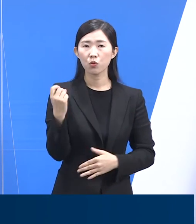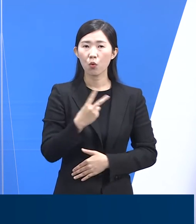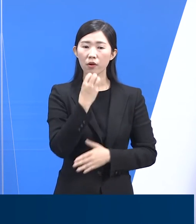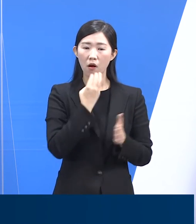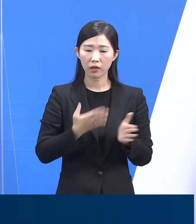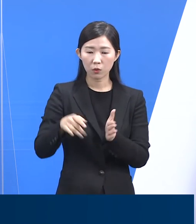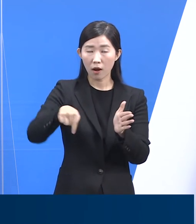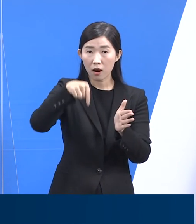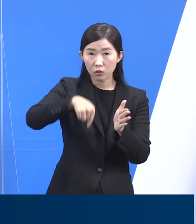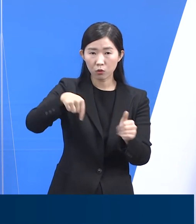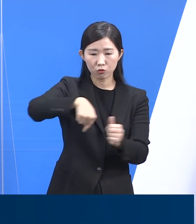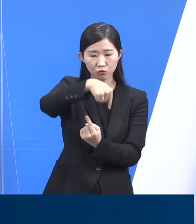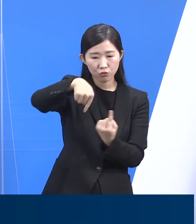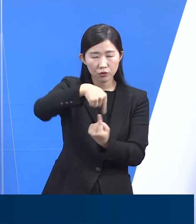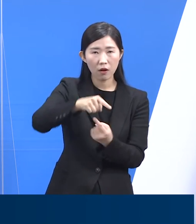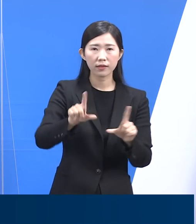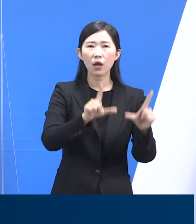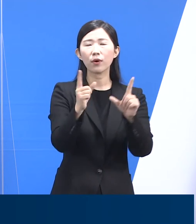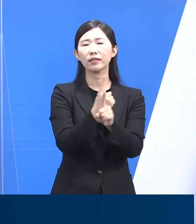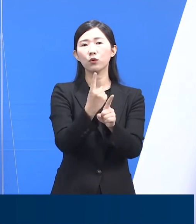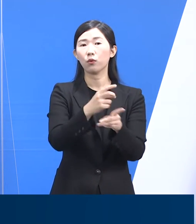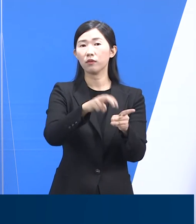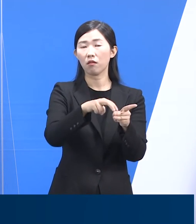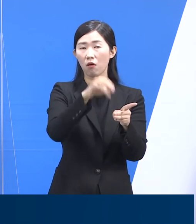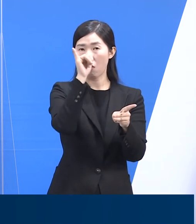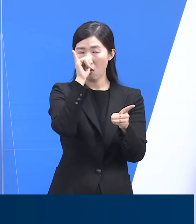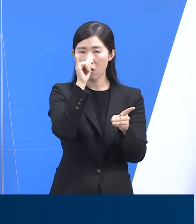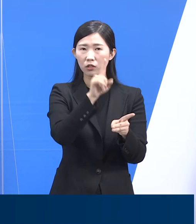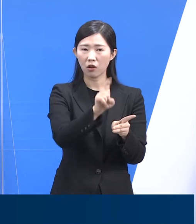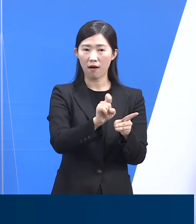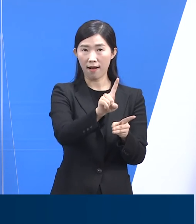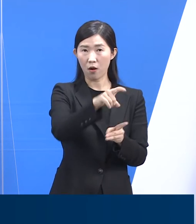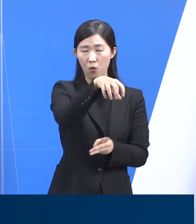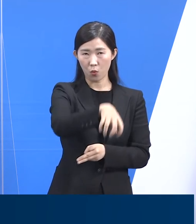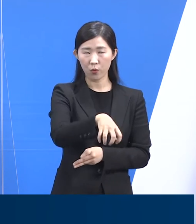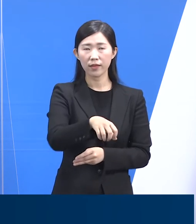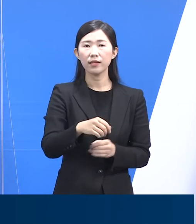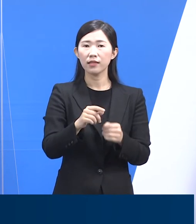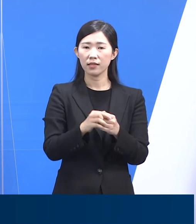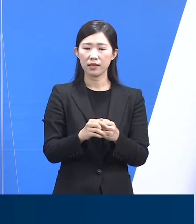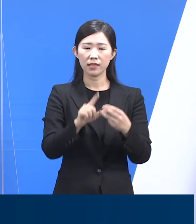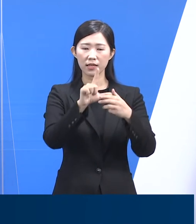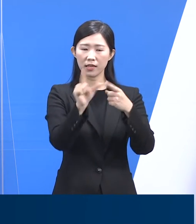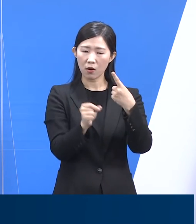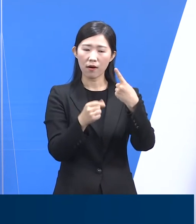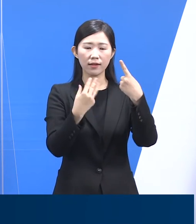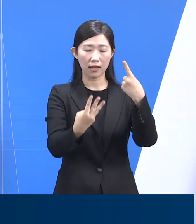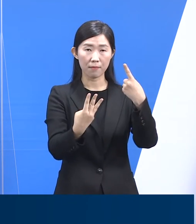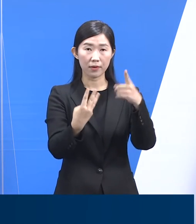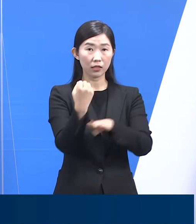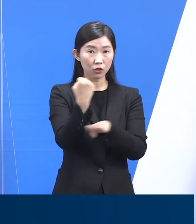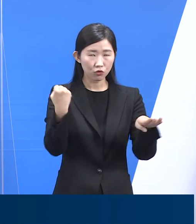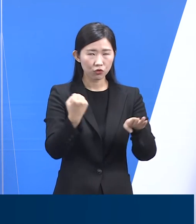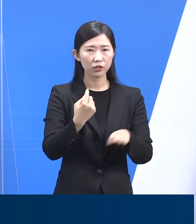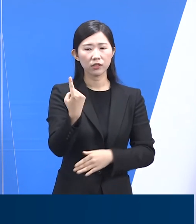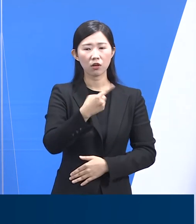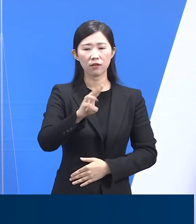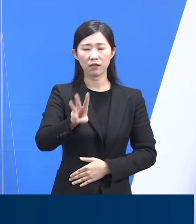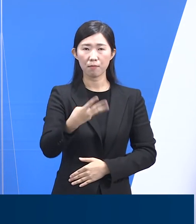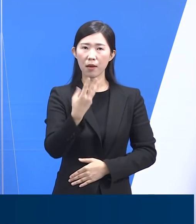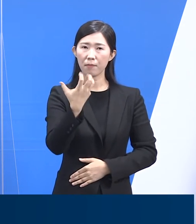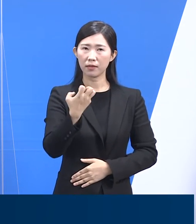운영하는 총 연한계 생활치료센터에는 1월 3일 18시 기준 1,383명이 입소해 있습니다.